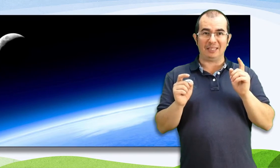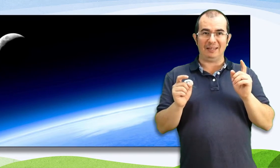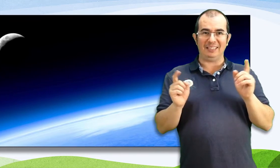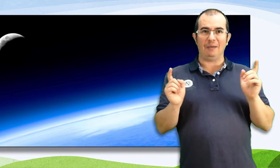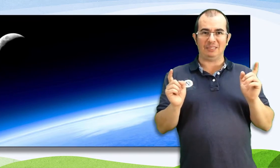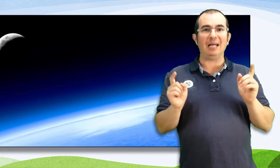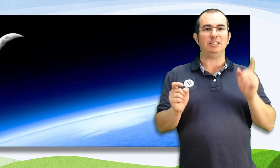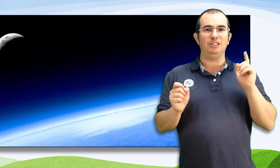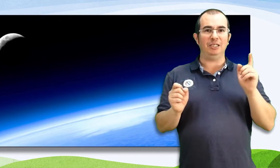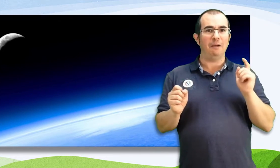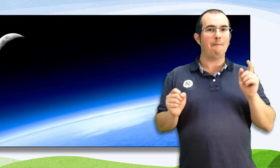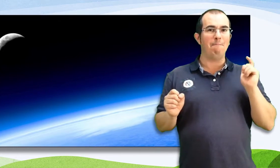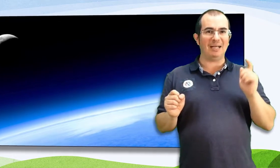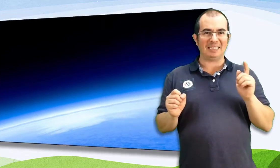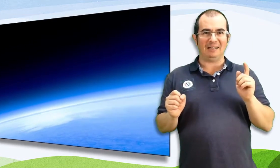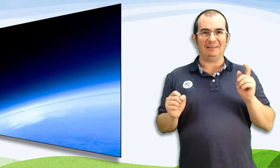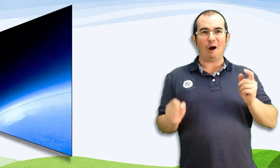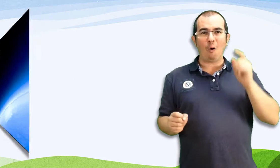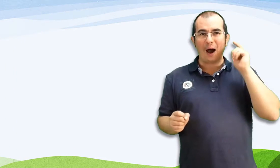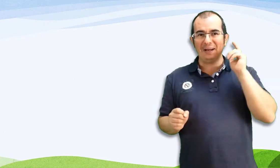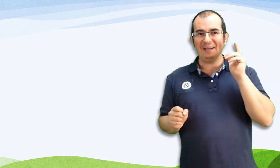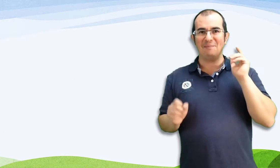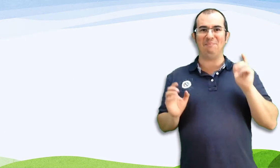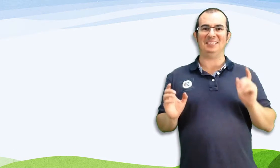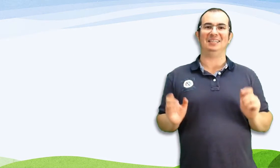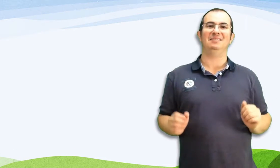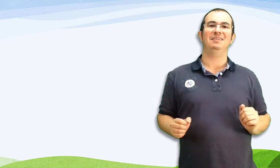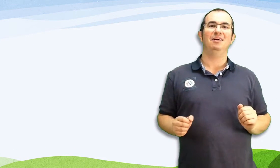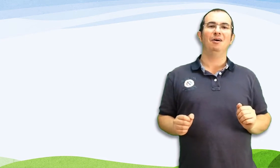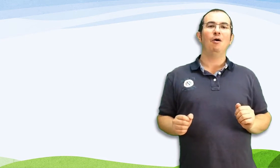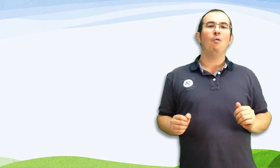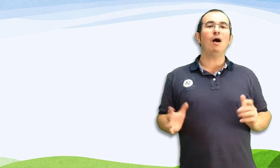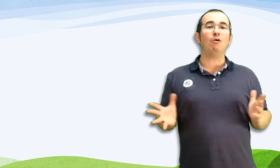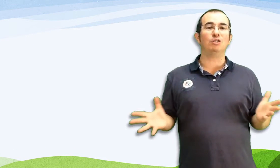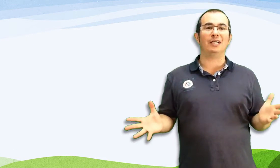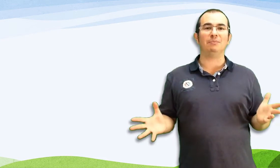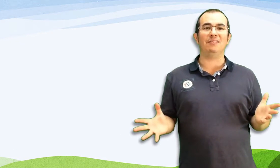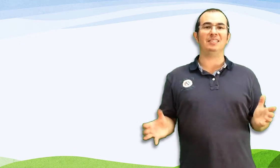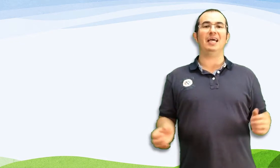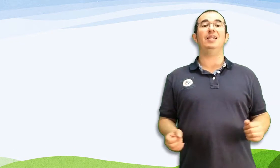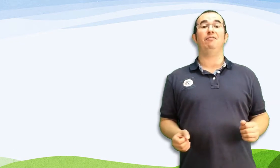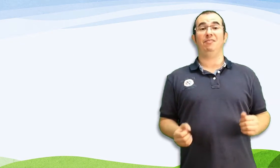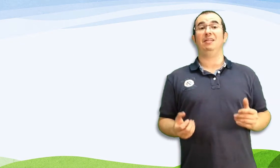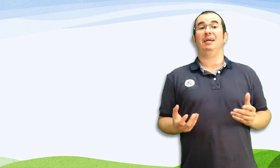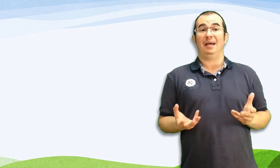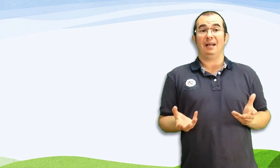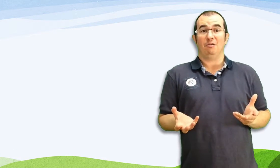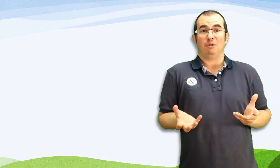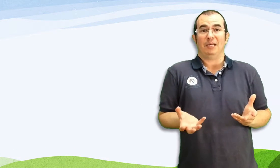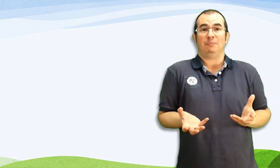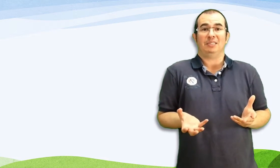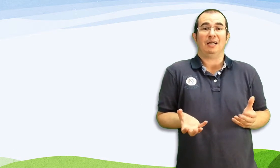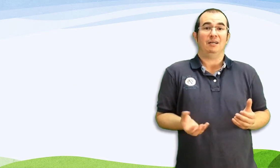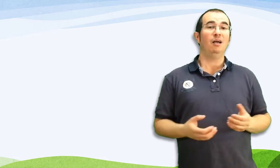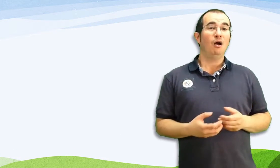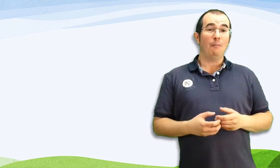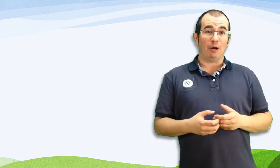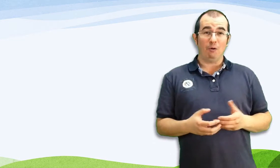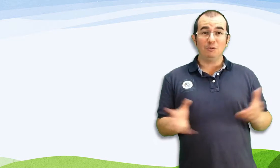que deixa de pesar Si, si, pesa, o aire pesa Unha cousa que ás veces é difícil de querer, non vos vayas a pesar Pero un